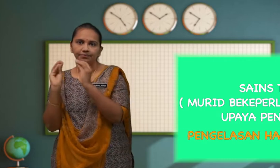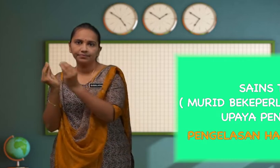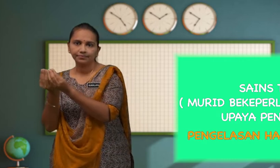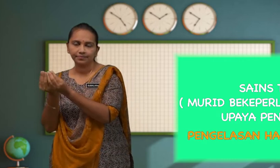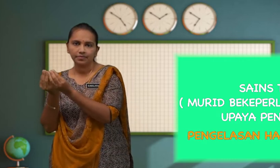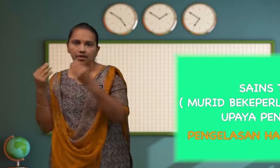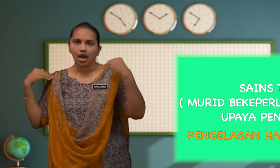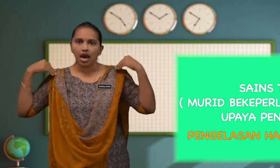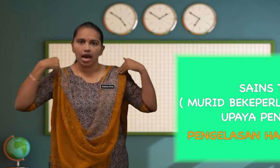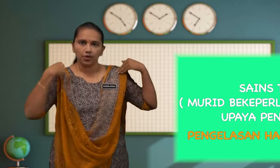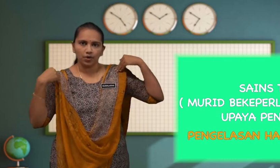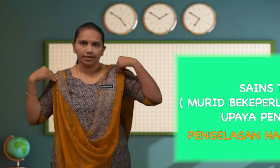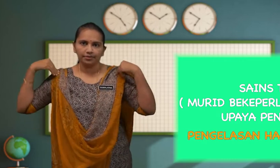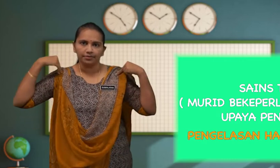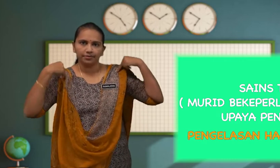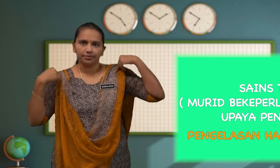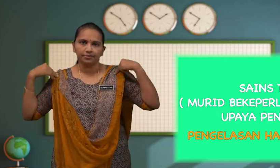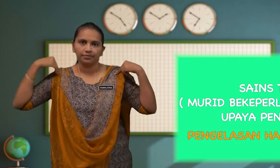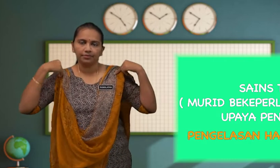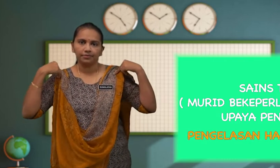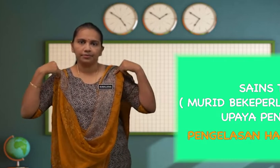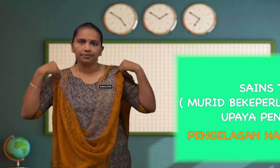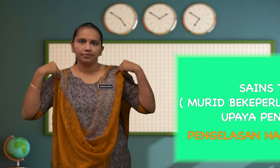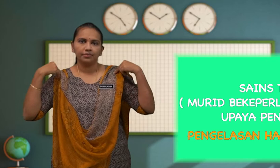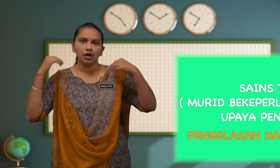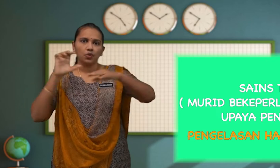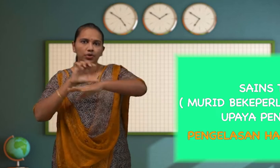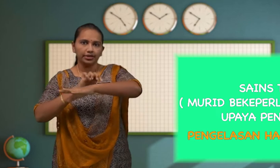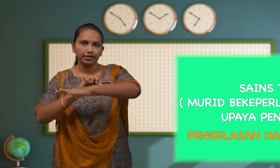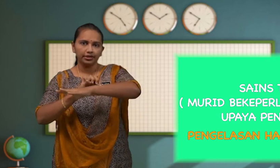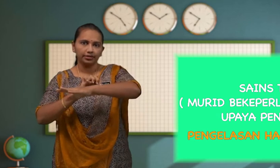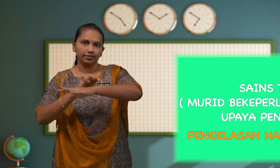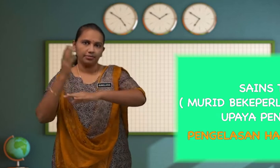Haiwan Wertebrata